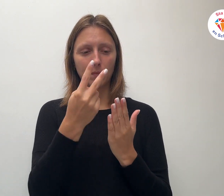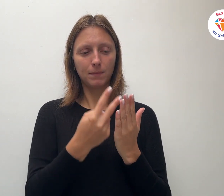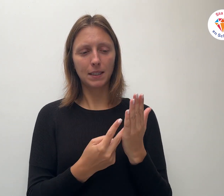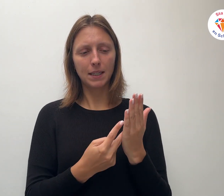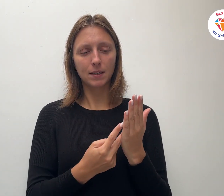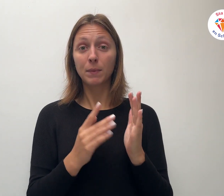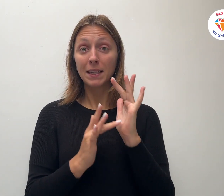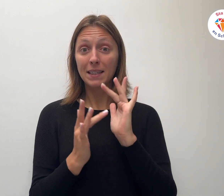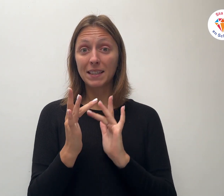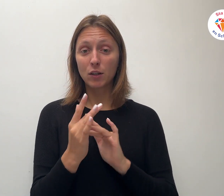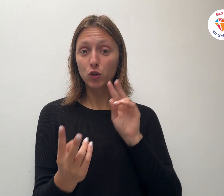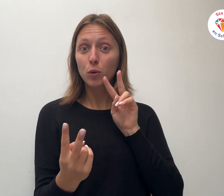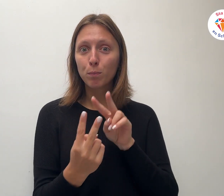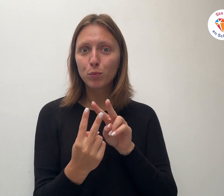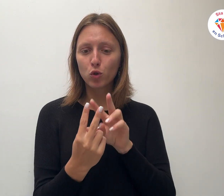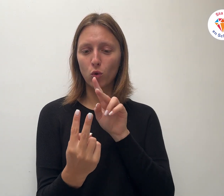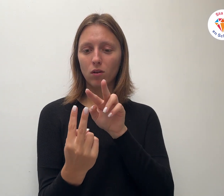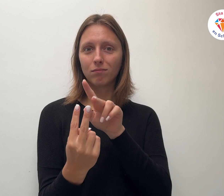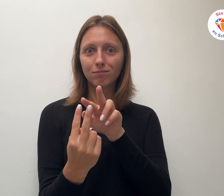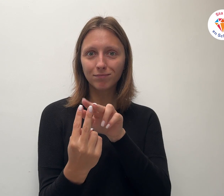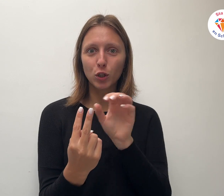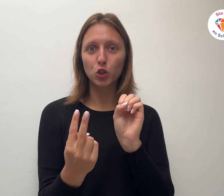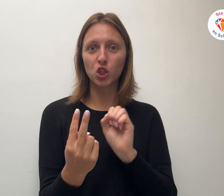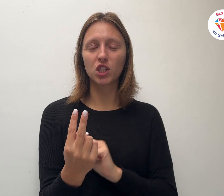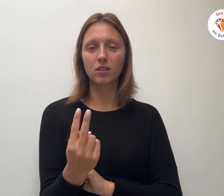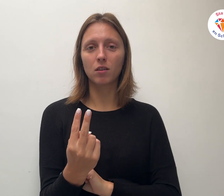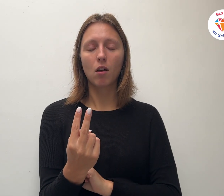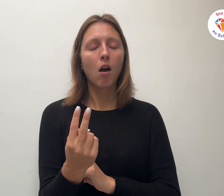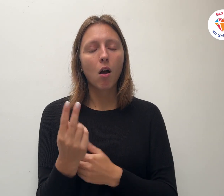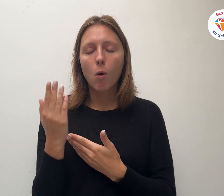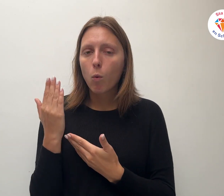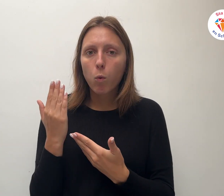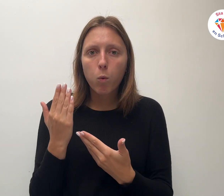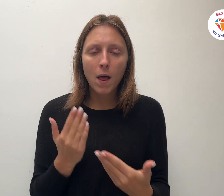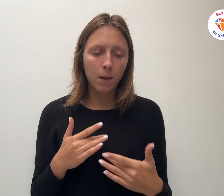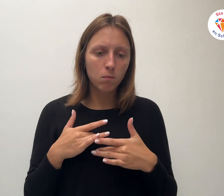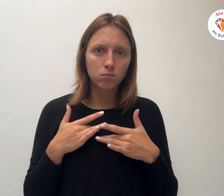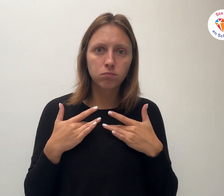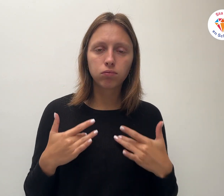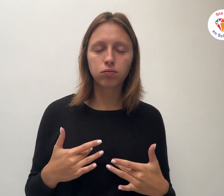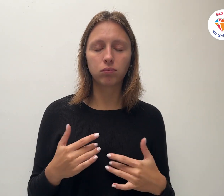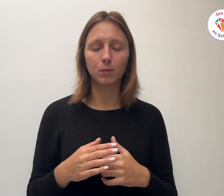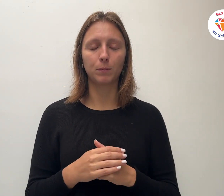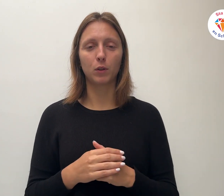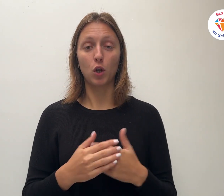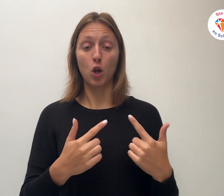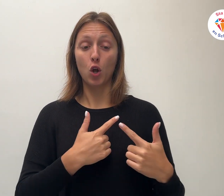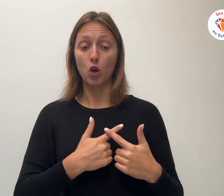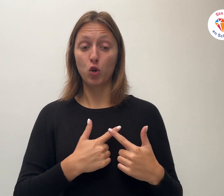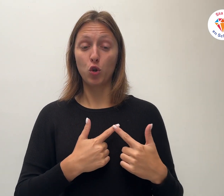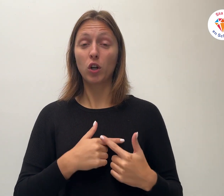gastvrij wordt verwelkomd. We lezen in Lukas 10, versen 38 tot en met 42.